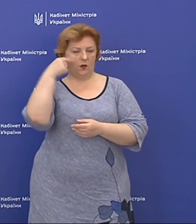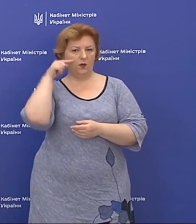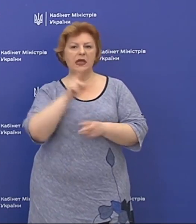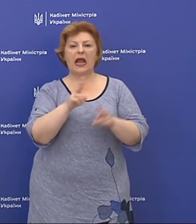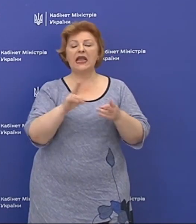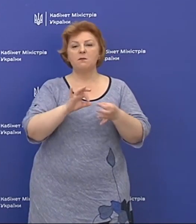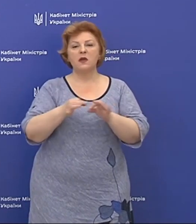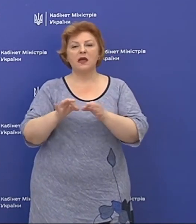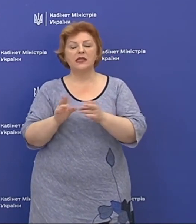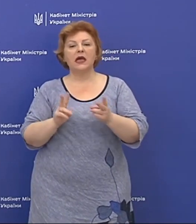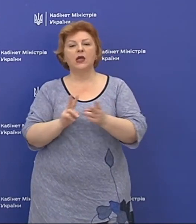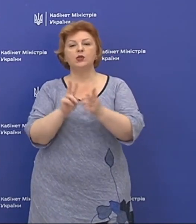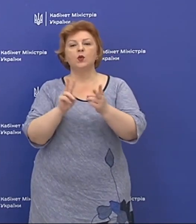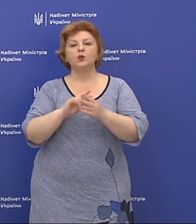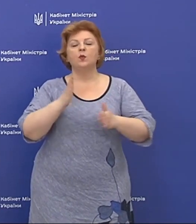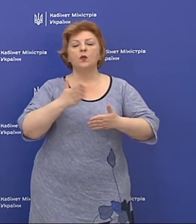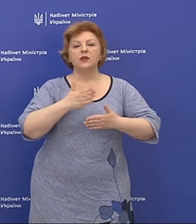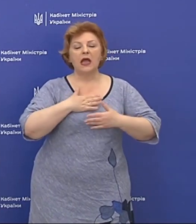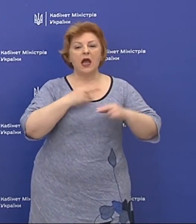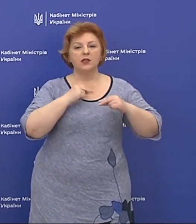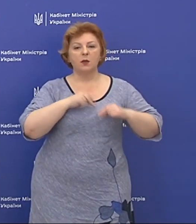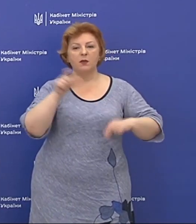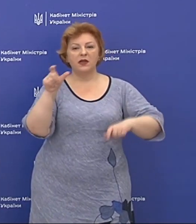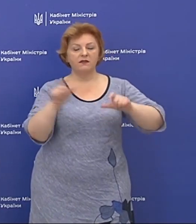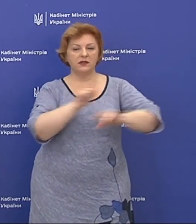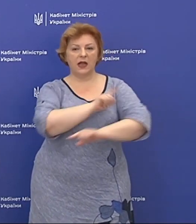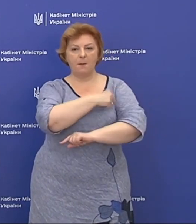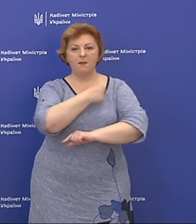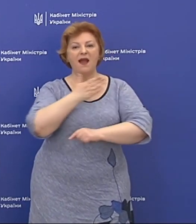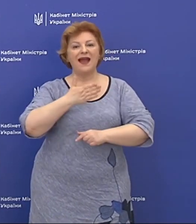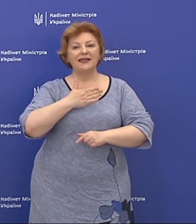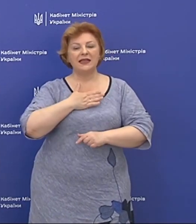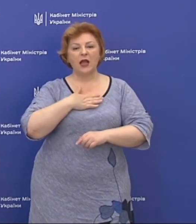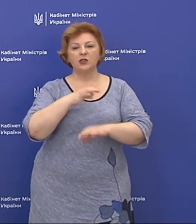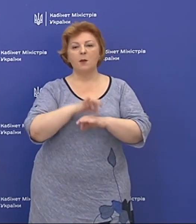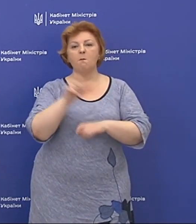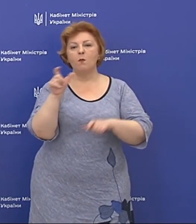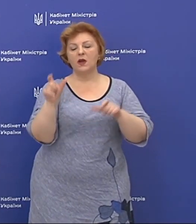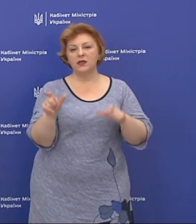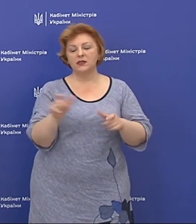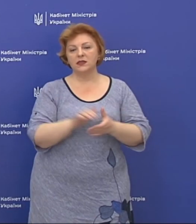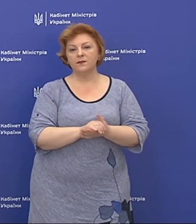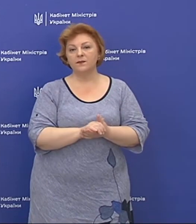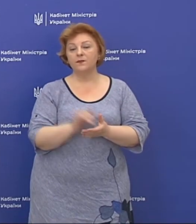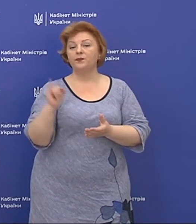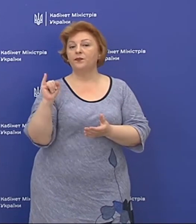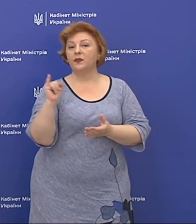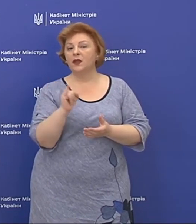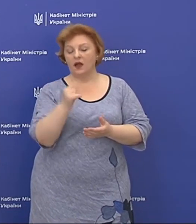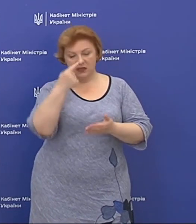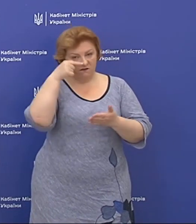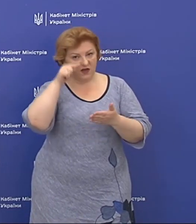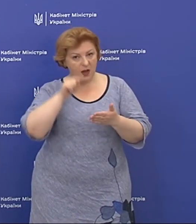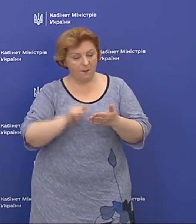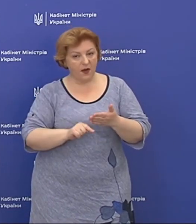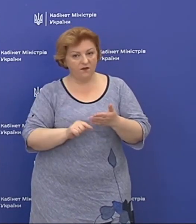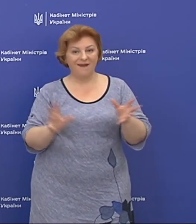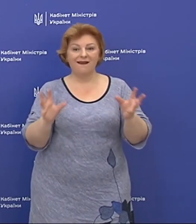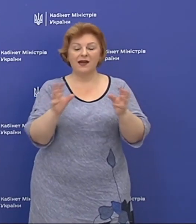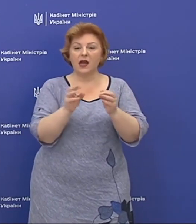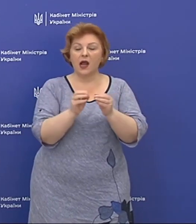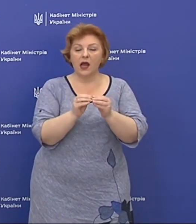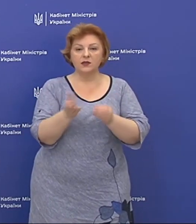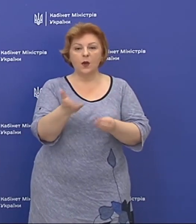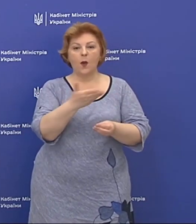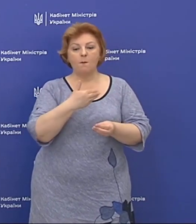якими складнощами зустрічаються наші працівники медичні і наші пацієнти. І впевнена, що разом